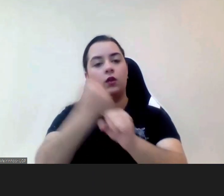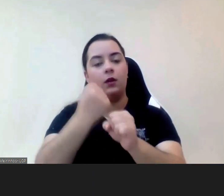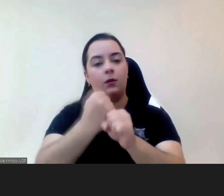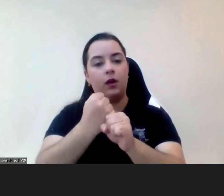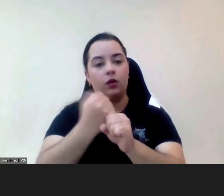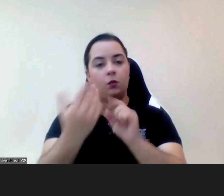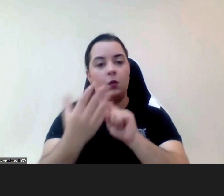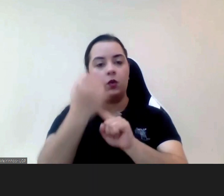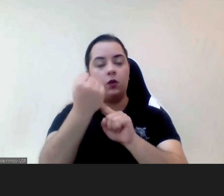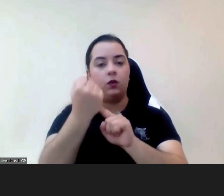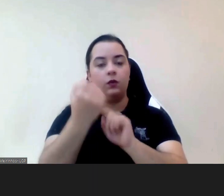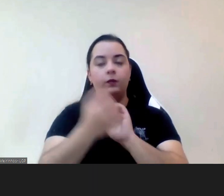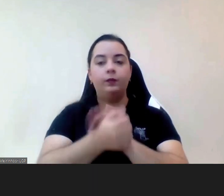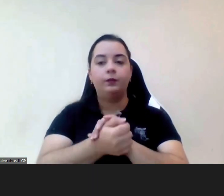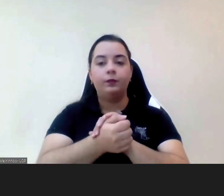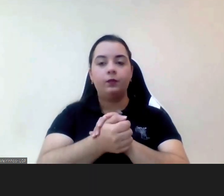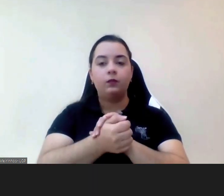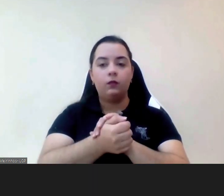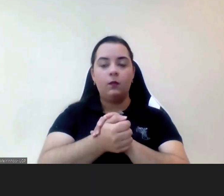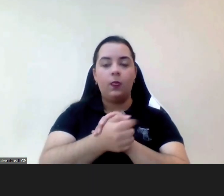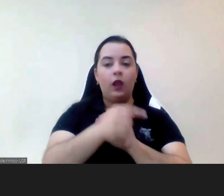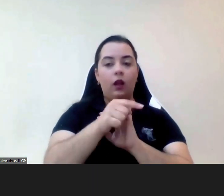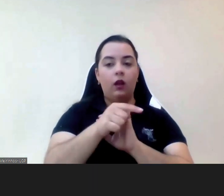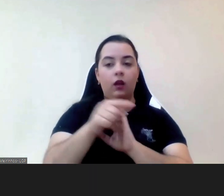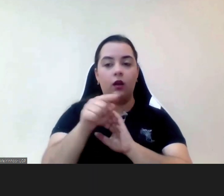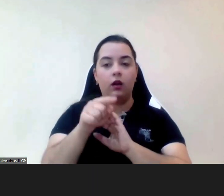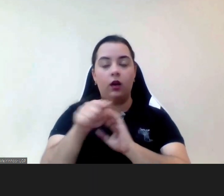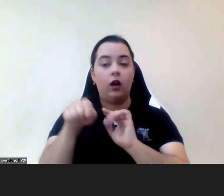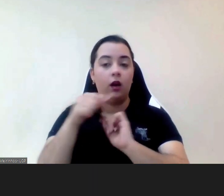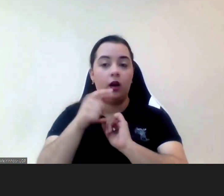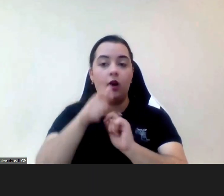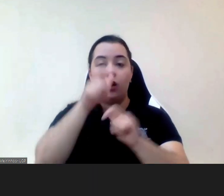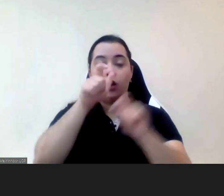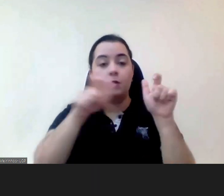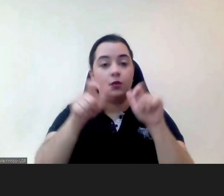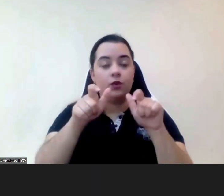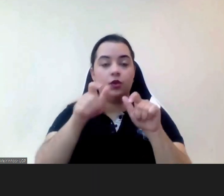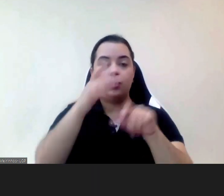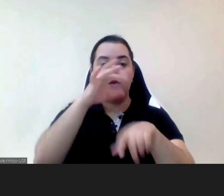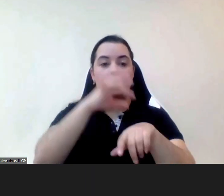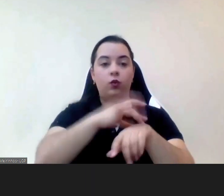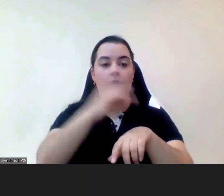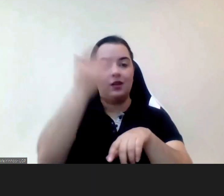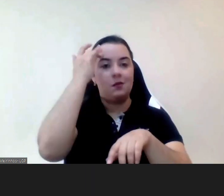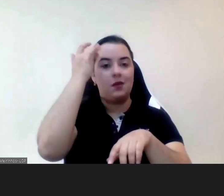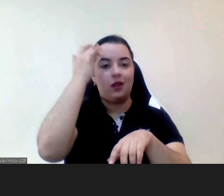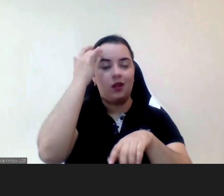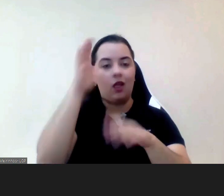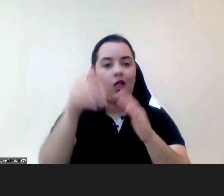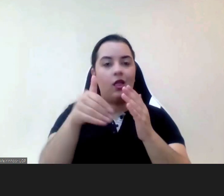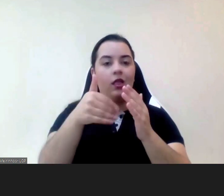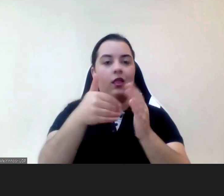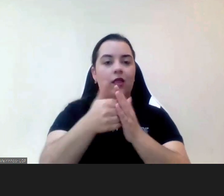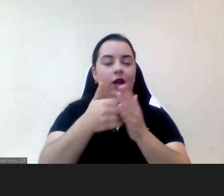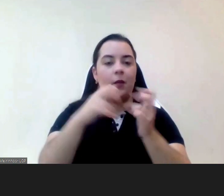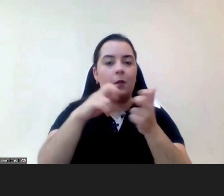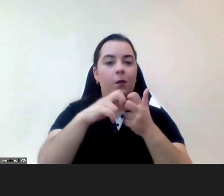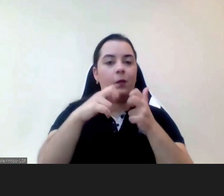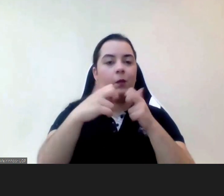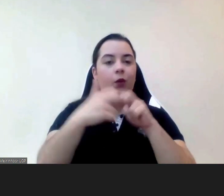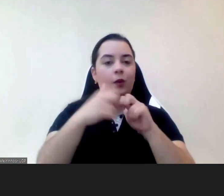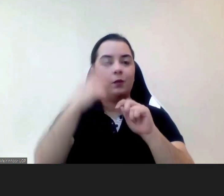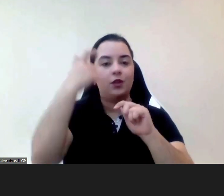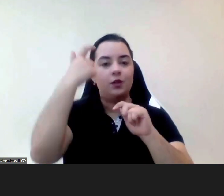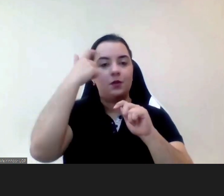mental da qual resulta alguma incapacidade psicossocial uma das nossas maiores preocupações é a sua estabilidade